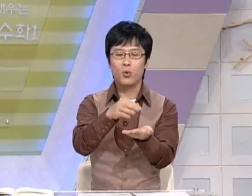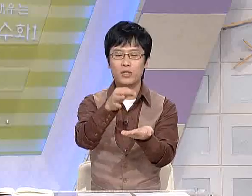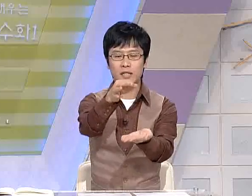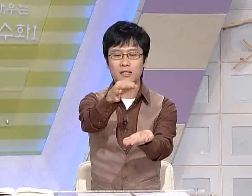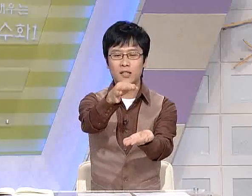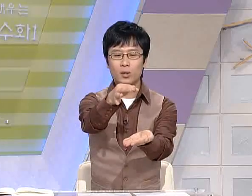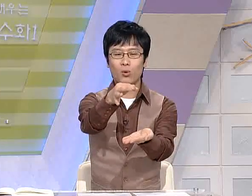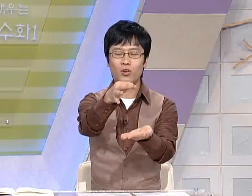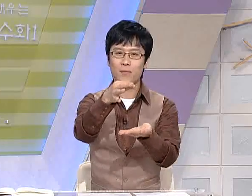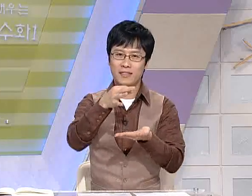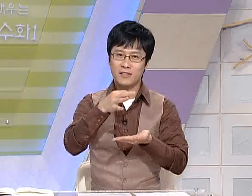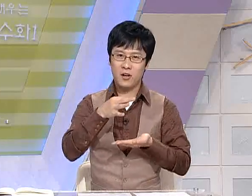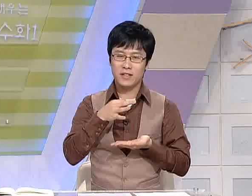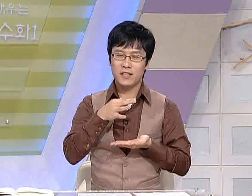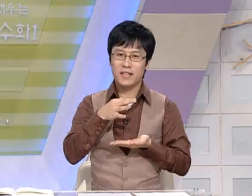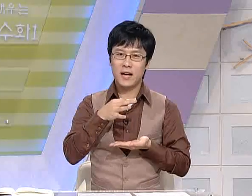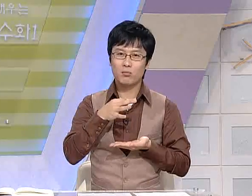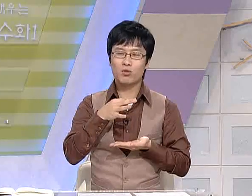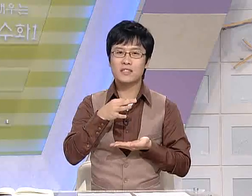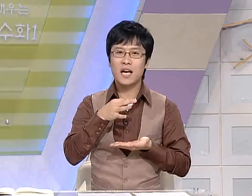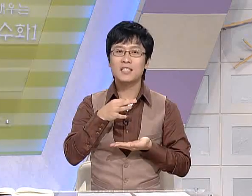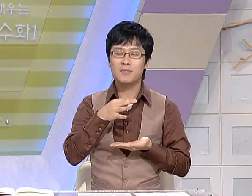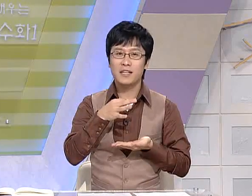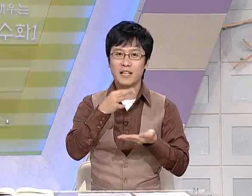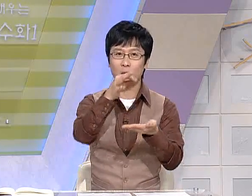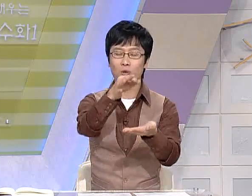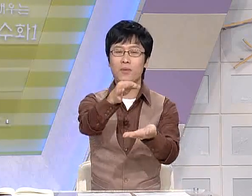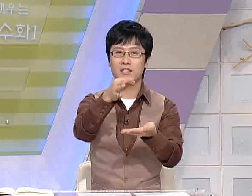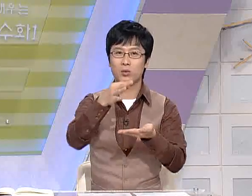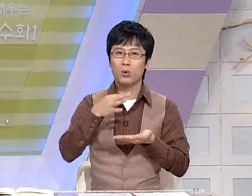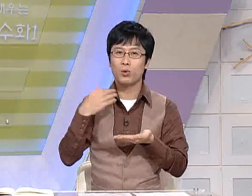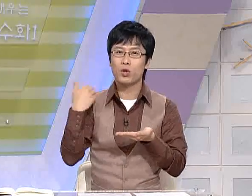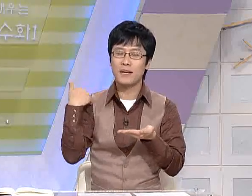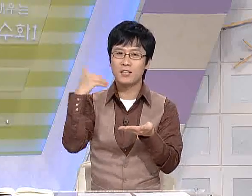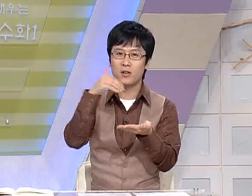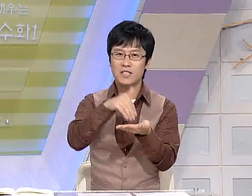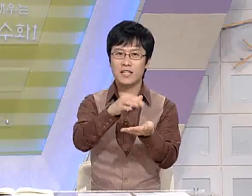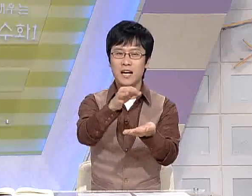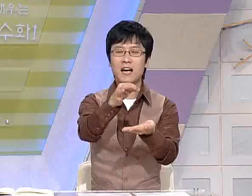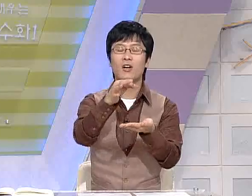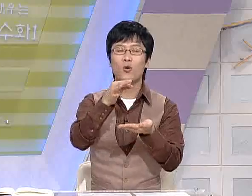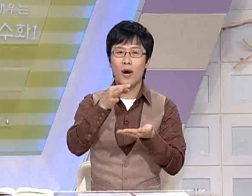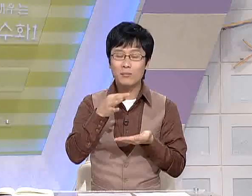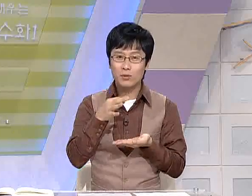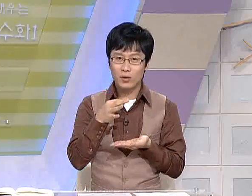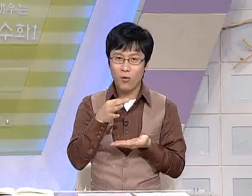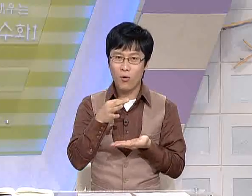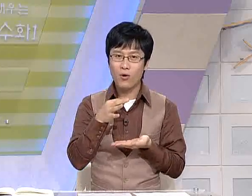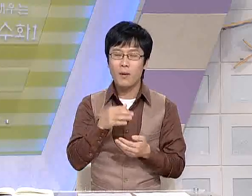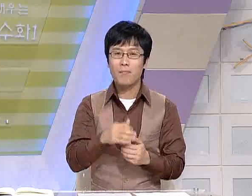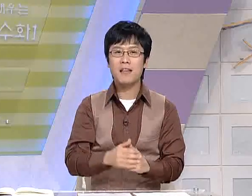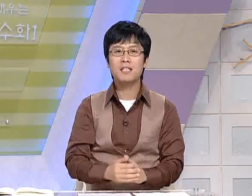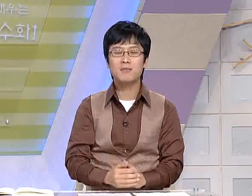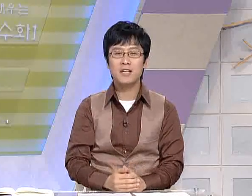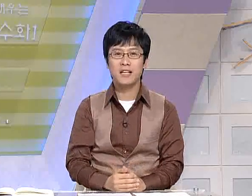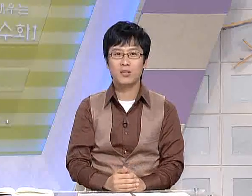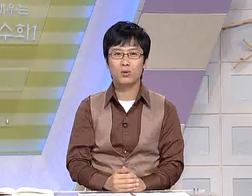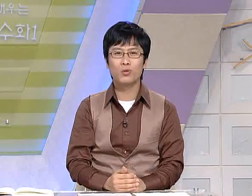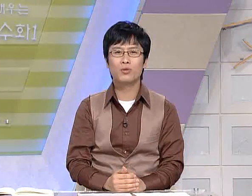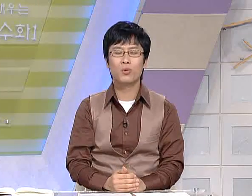돈을 돌려받는 것. 내가 물건을 사는 입장에서 돌려받는, 도로 돌려받는 것이니까 환불이고, 파는 입장에서 돈을